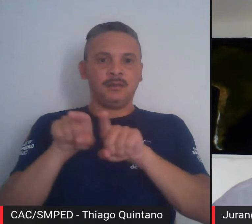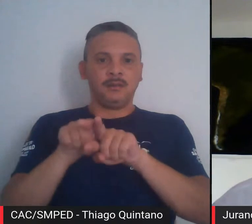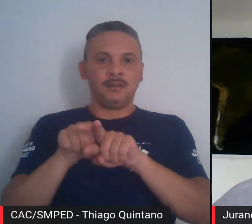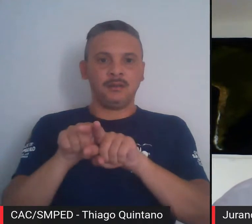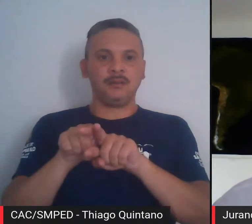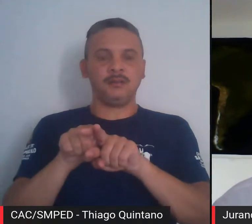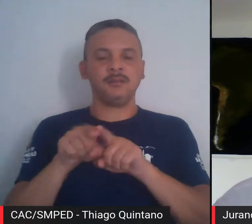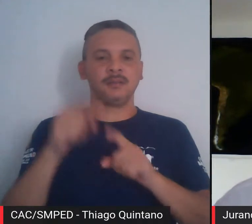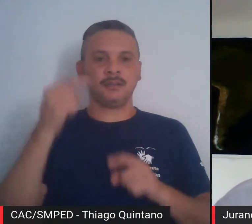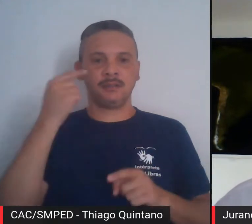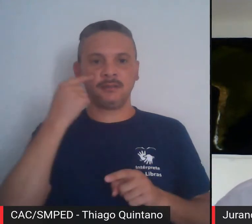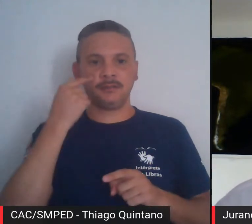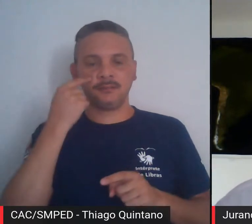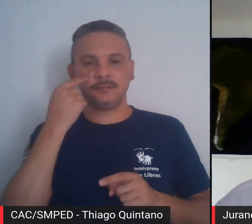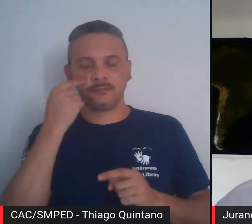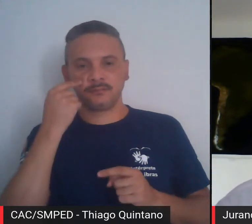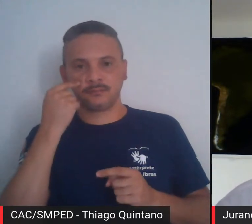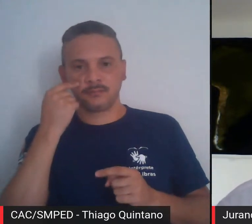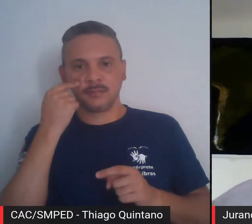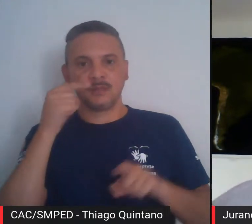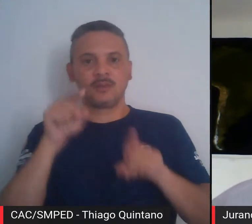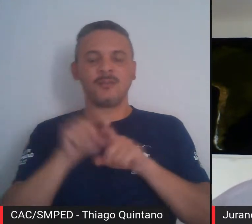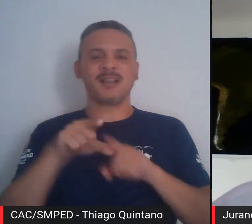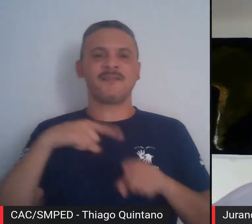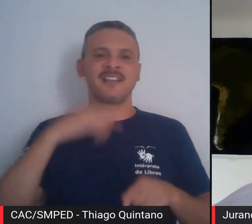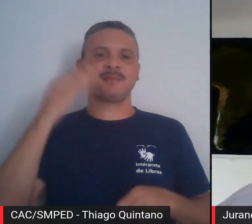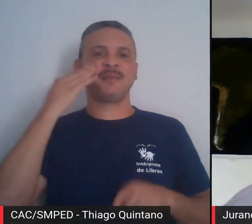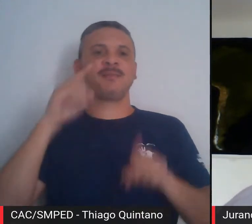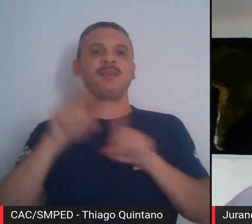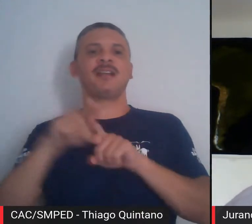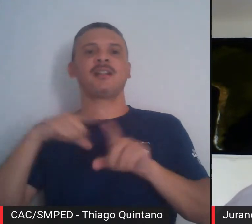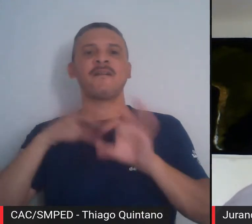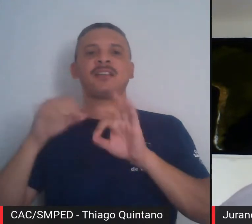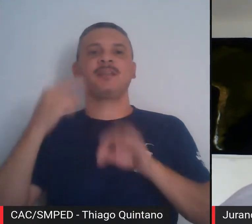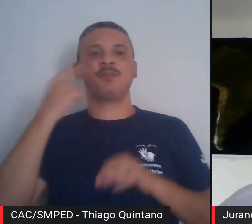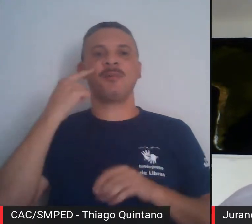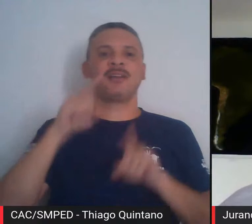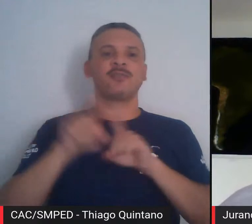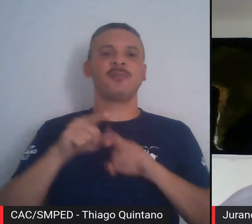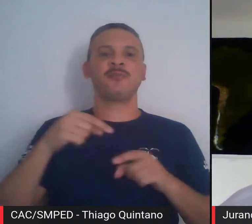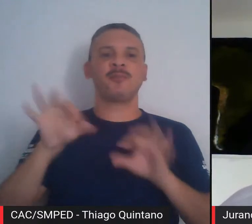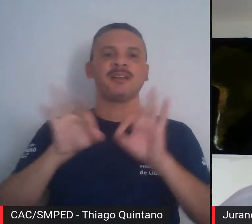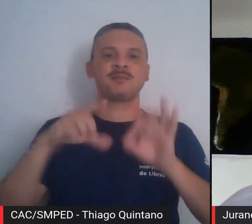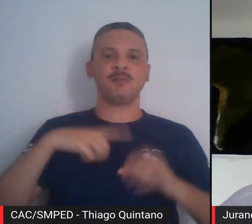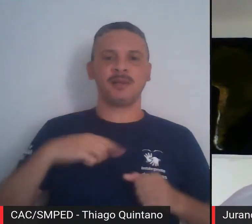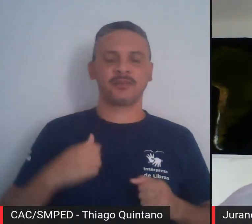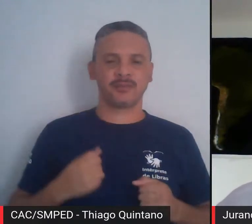bandeirantes, os portugueses, ajudados pelos brasilíndios